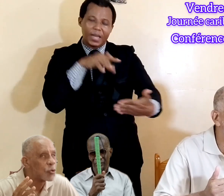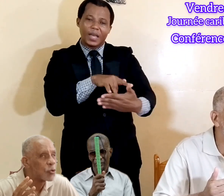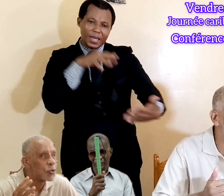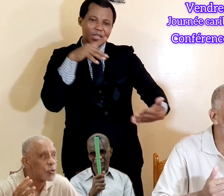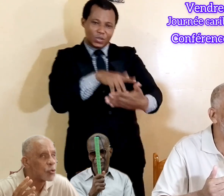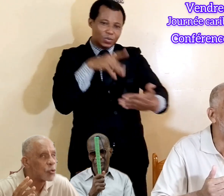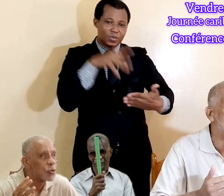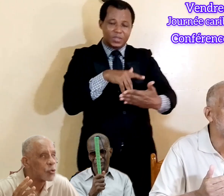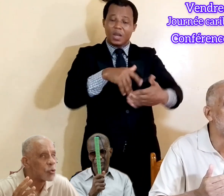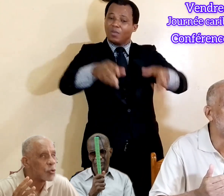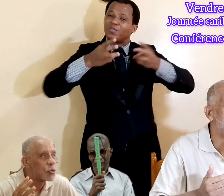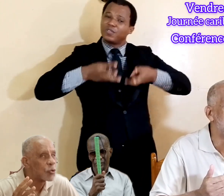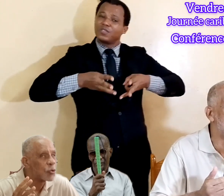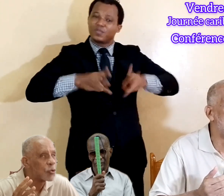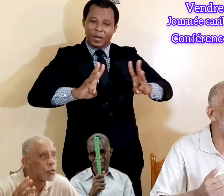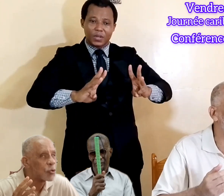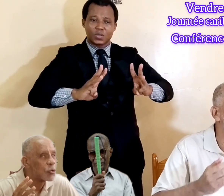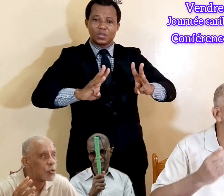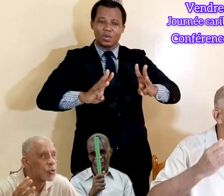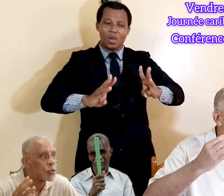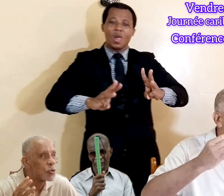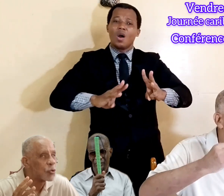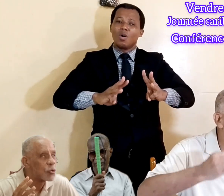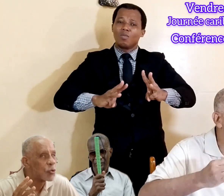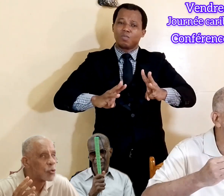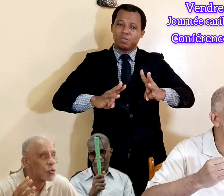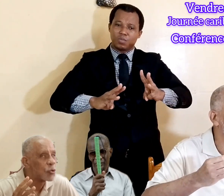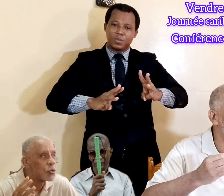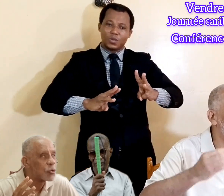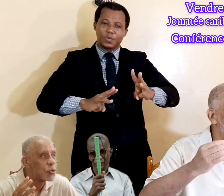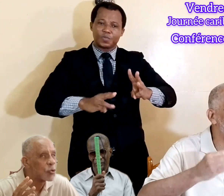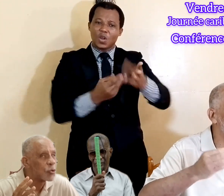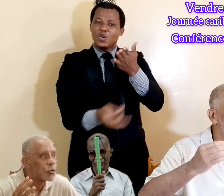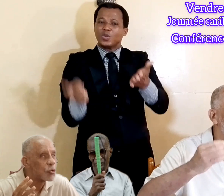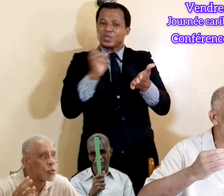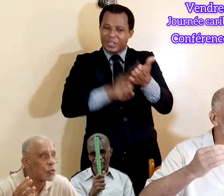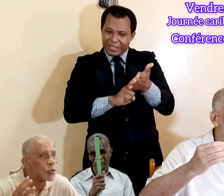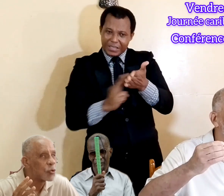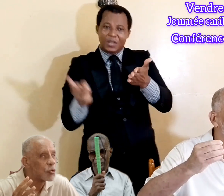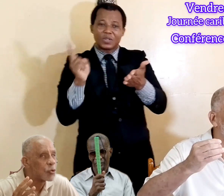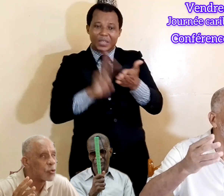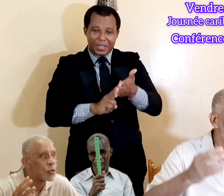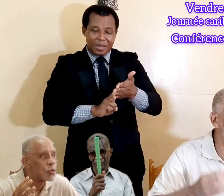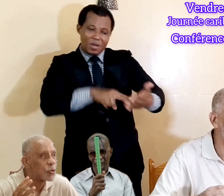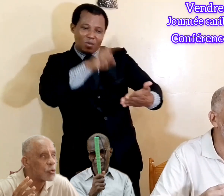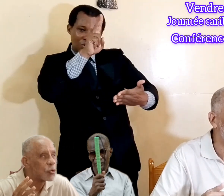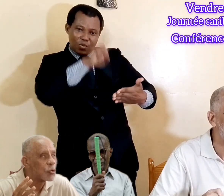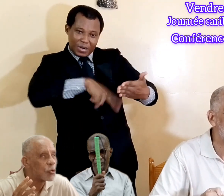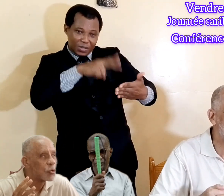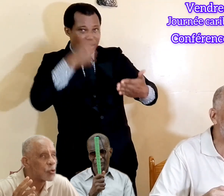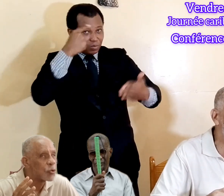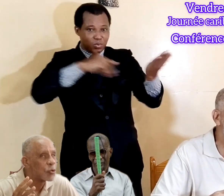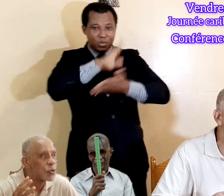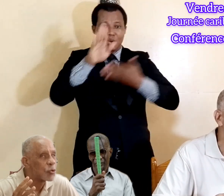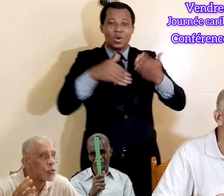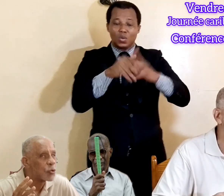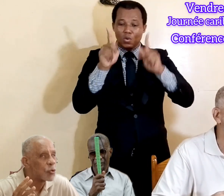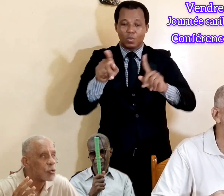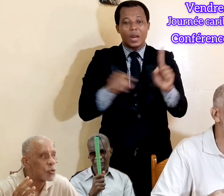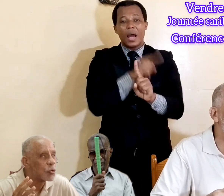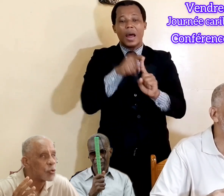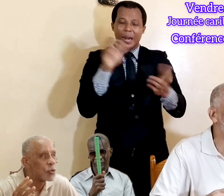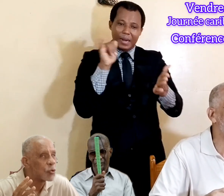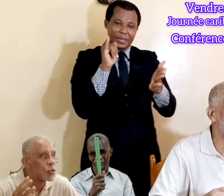possibilité de nous élaborer, de traiter en faveur de la lecture de tous. Il est ça,